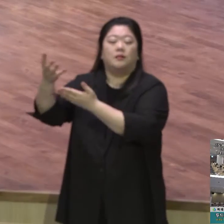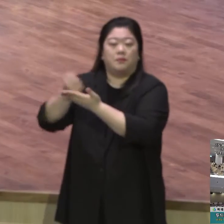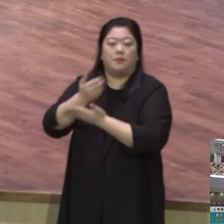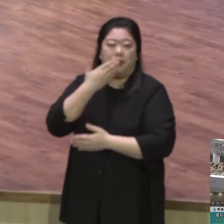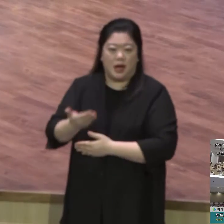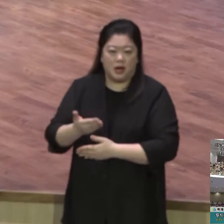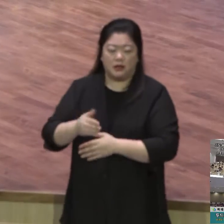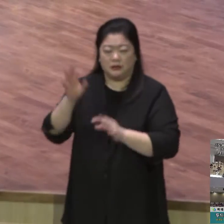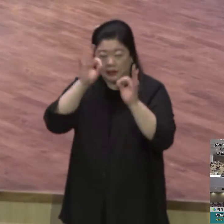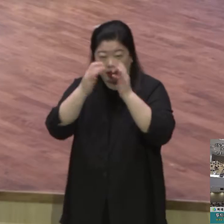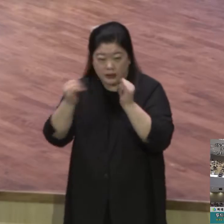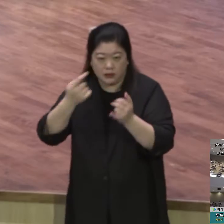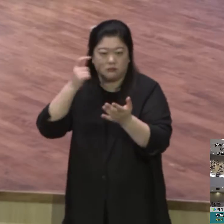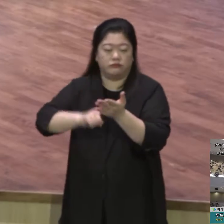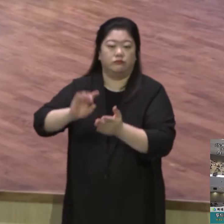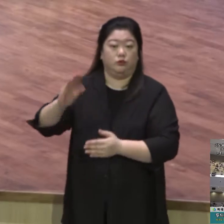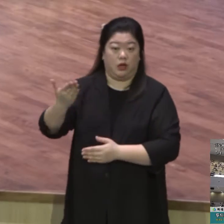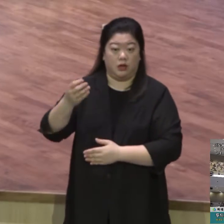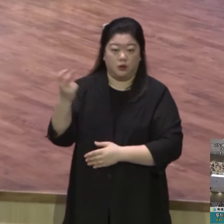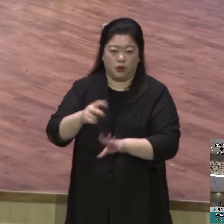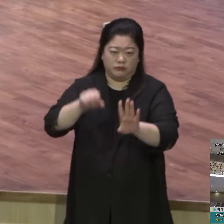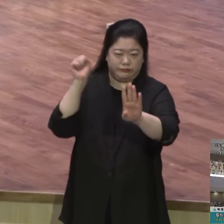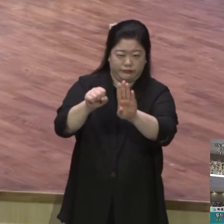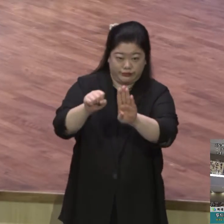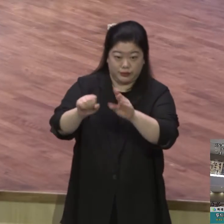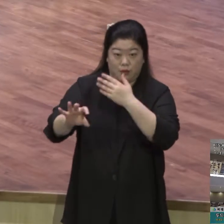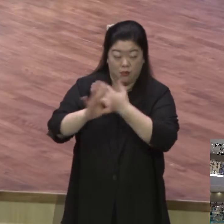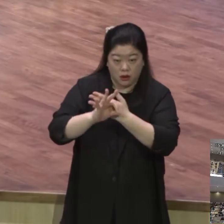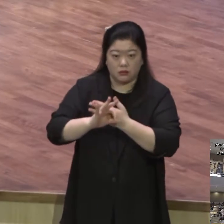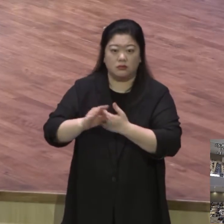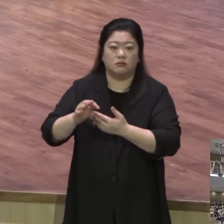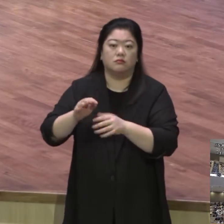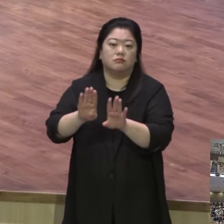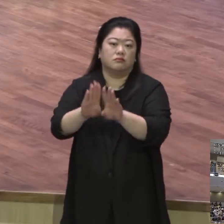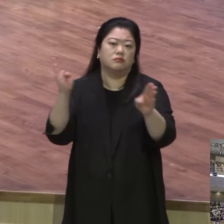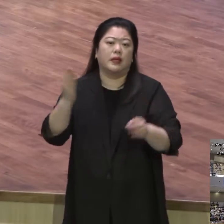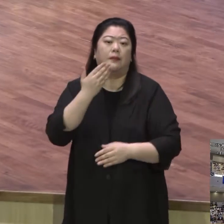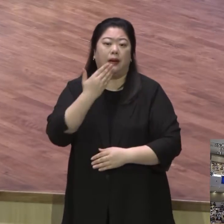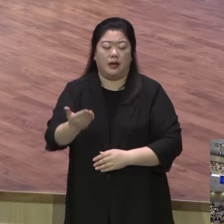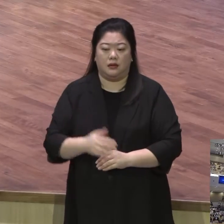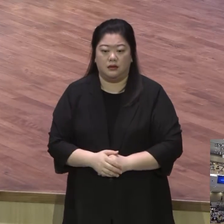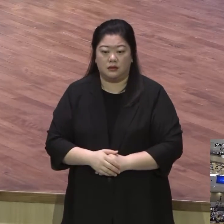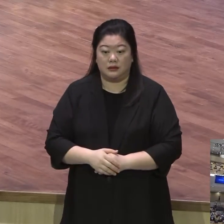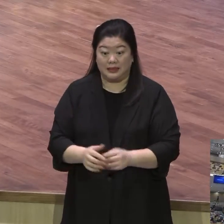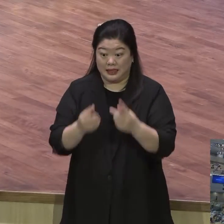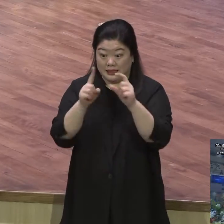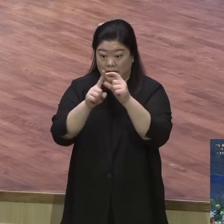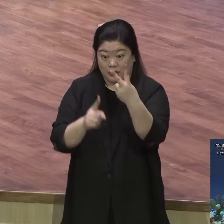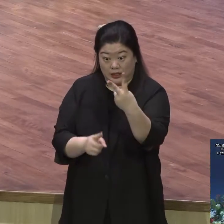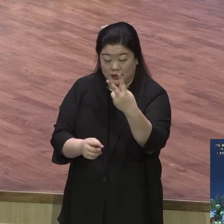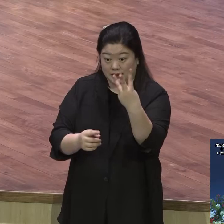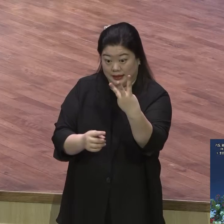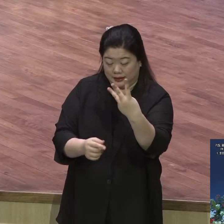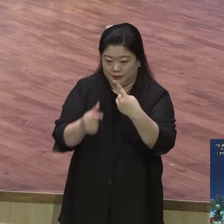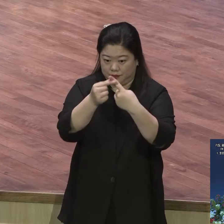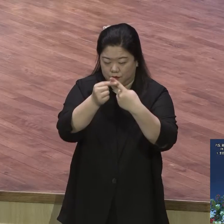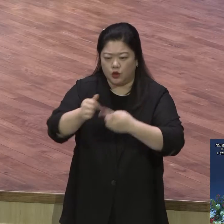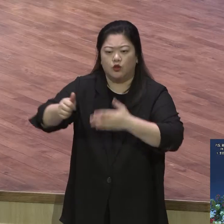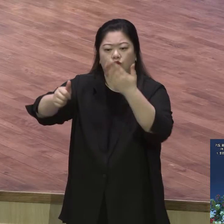두드린 이에게는 열릴 것이니라. 구하라 찾아라 두드리라 예수님께서